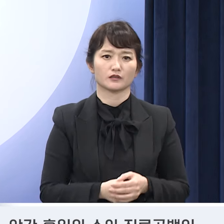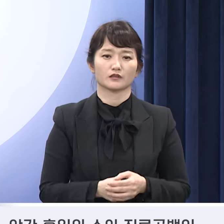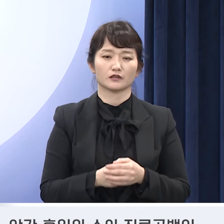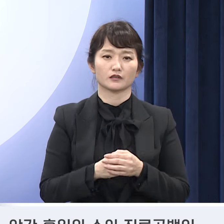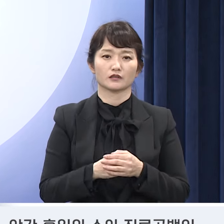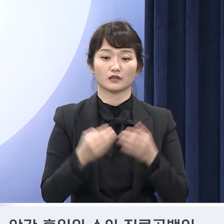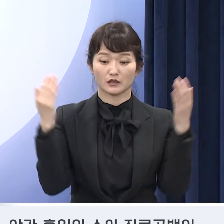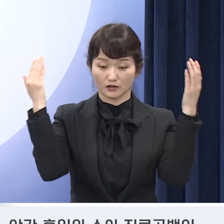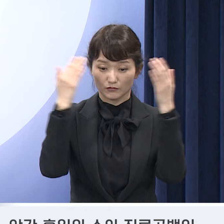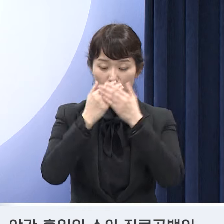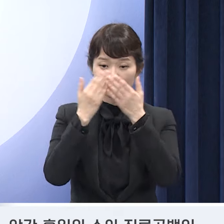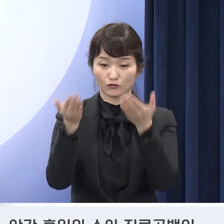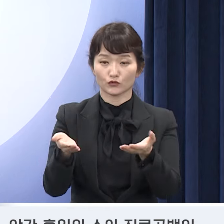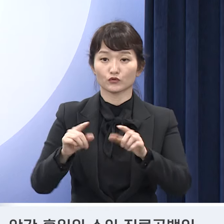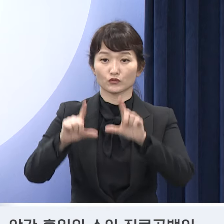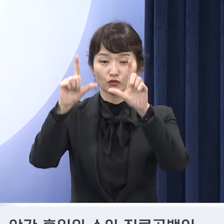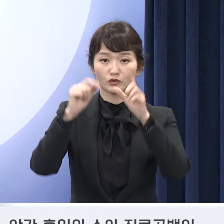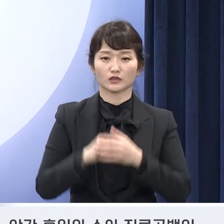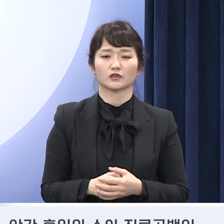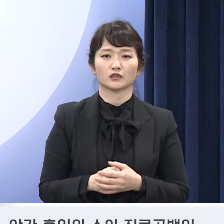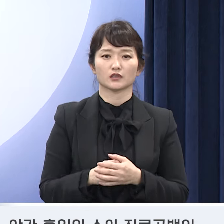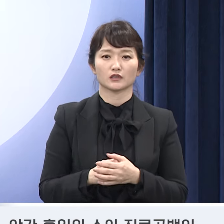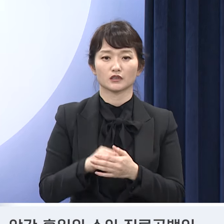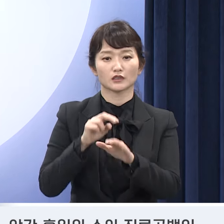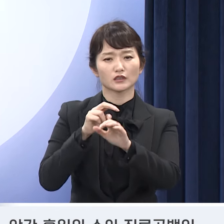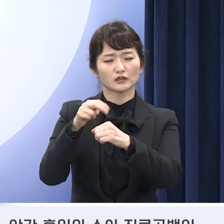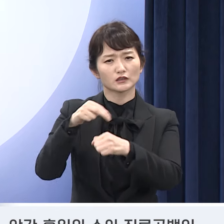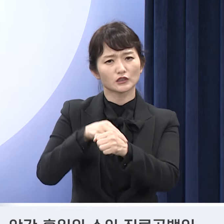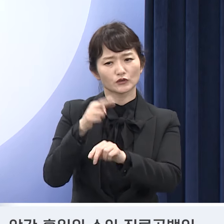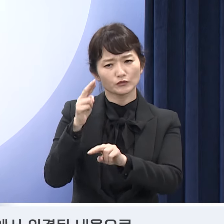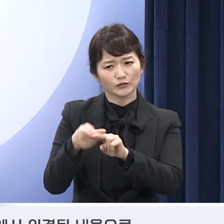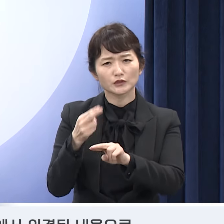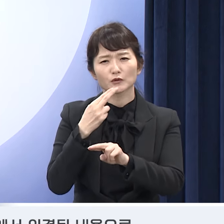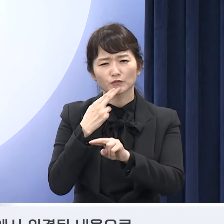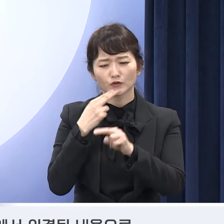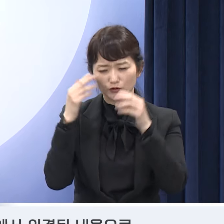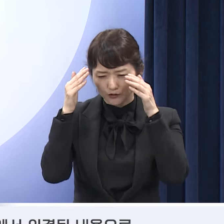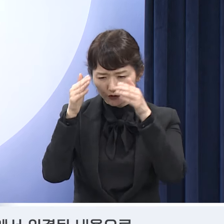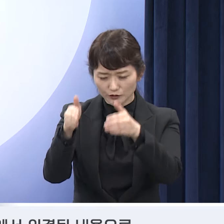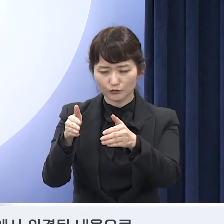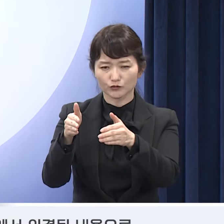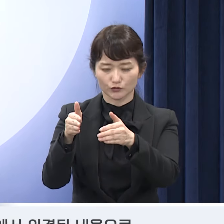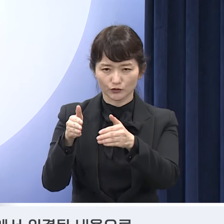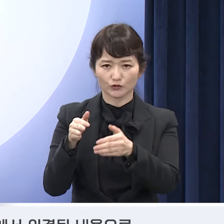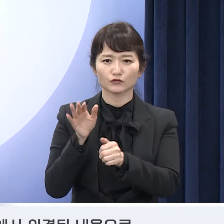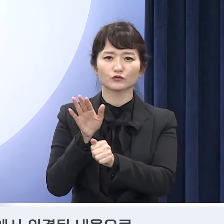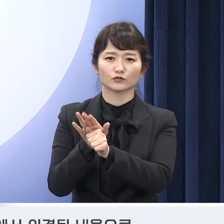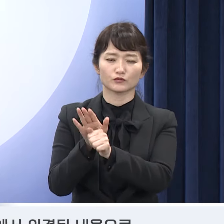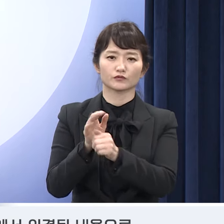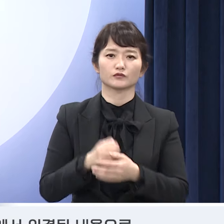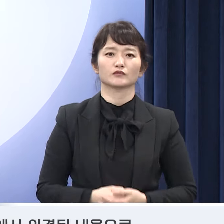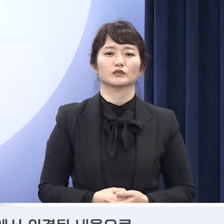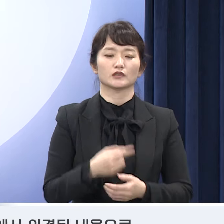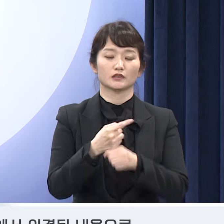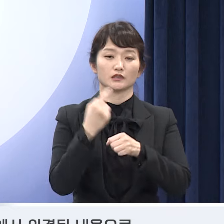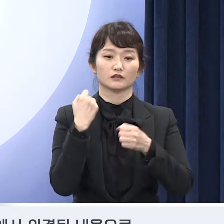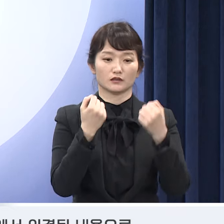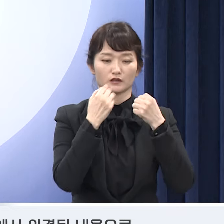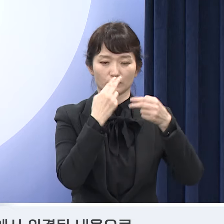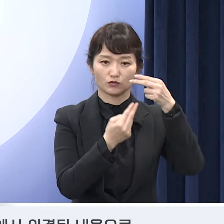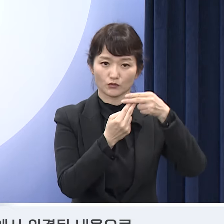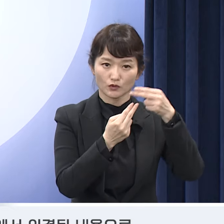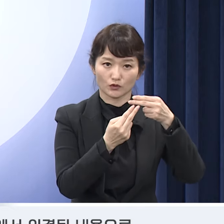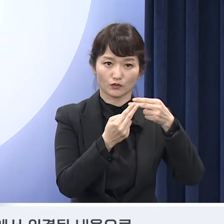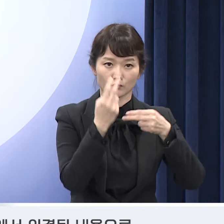소아진료 공백이 발생하지 않도록 집중 지원하겠습니다. 이 내용들은 작년 건강보험정책심의위원회에서